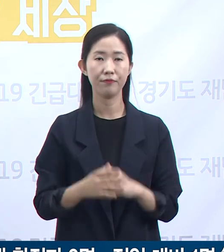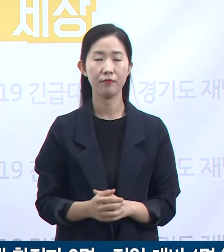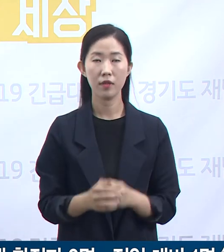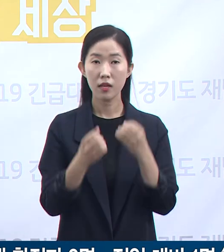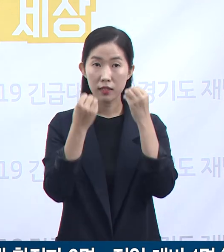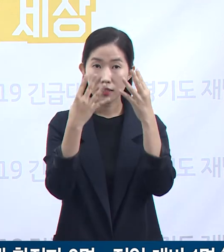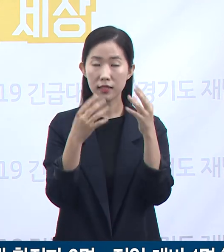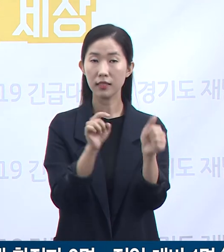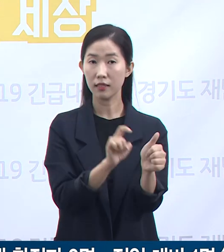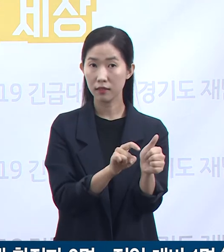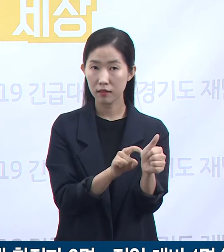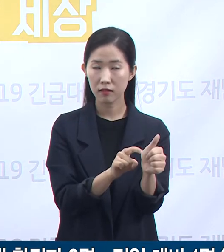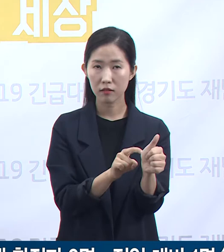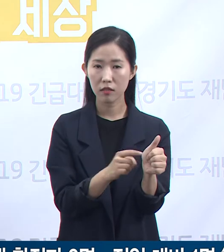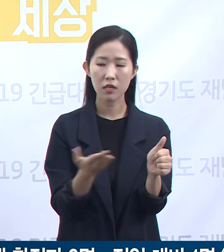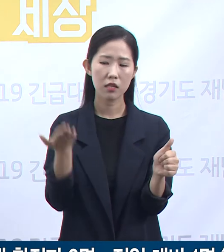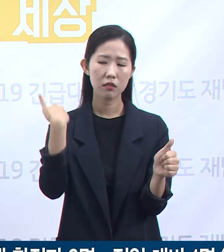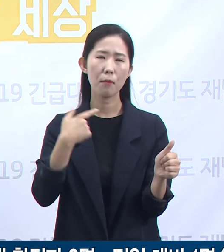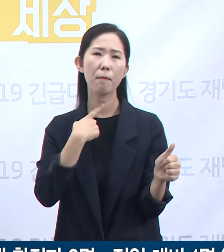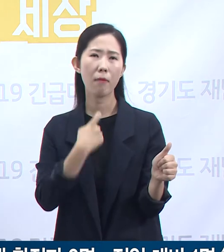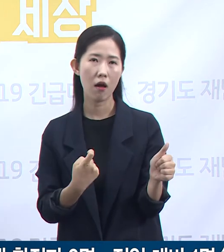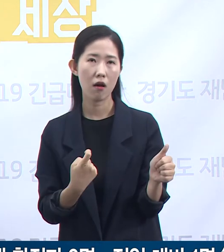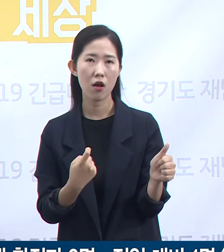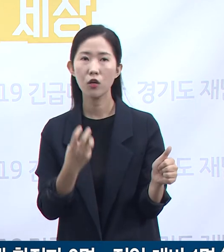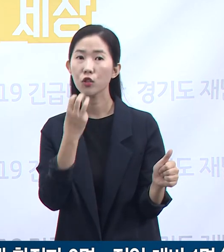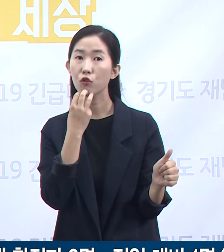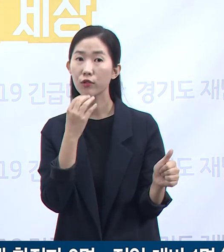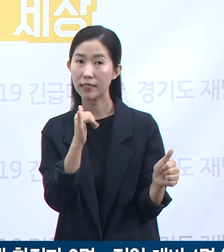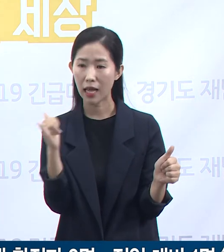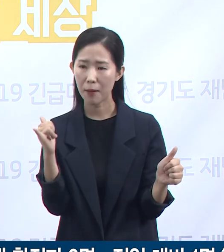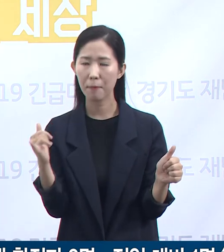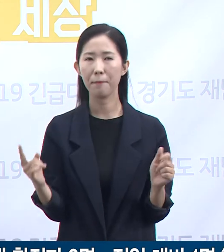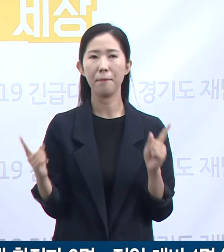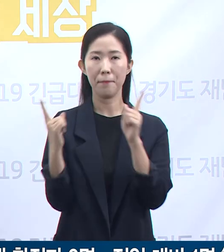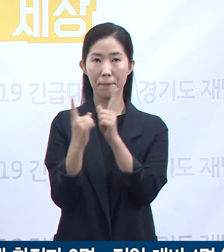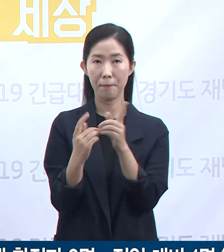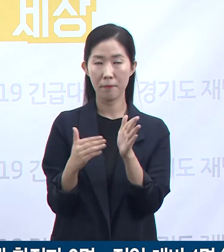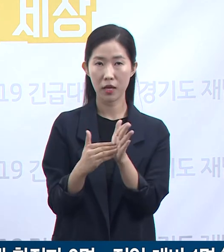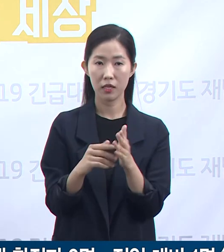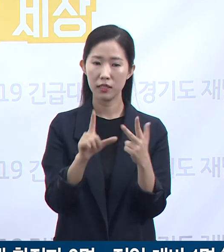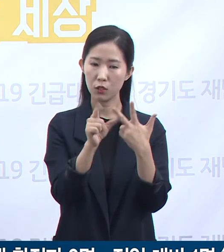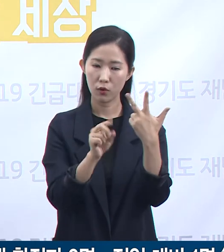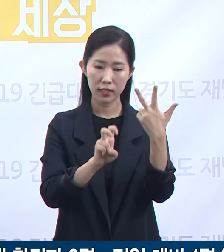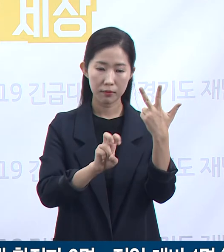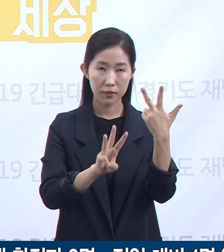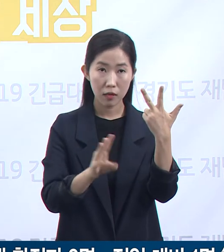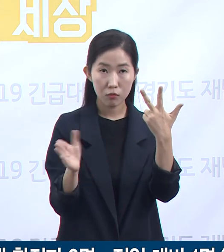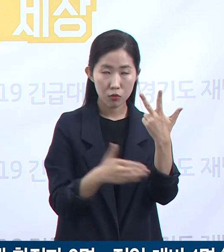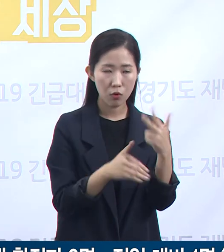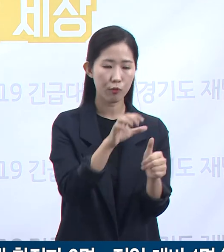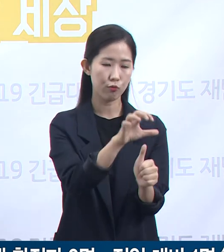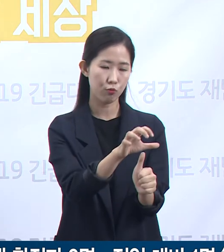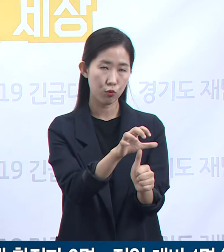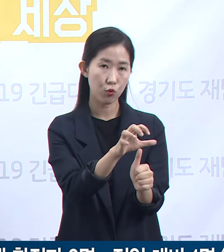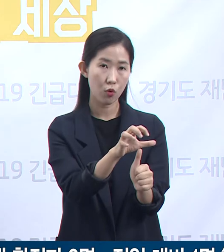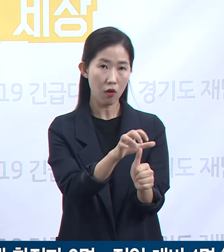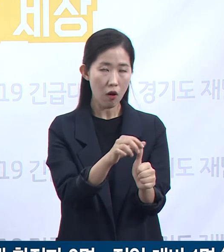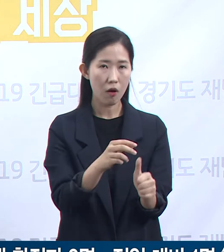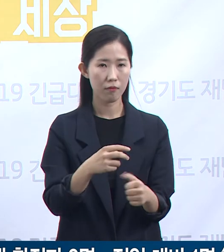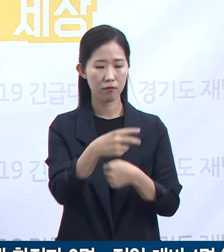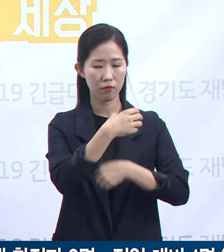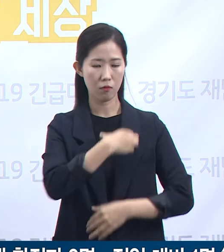확진자는 기확진된 서울 발생자의 접촉자로 7월 23일부터 자가격리 중 보건소 선별검사에서